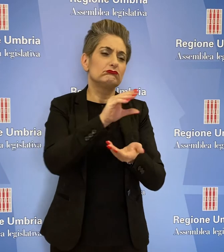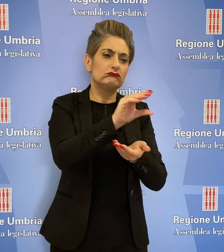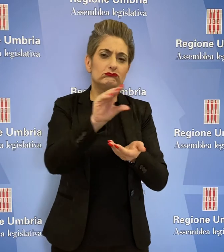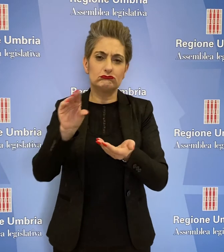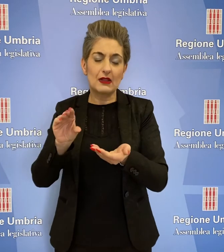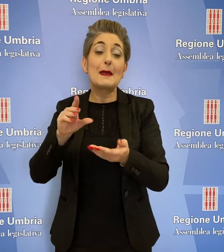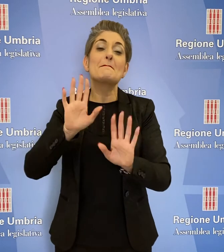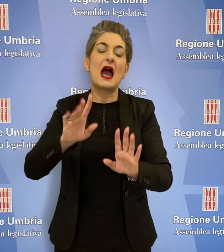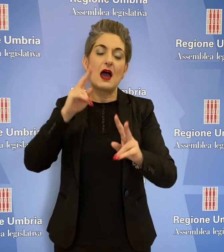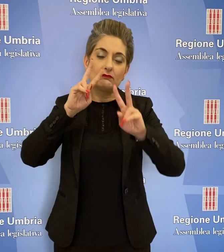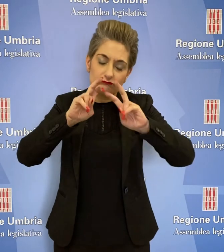rivedendo.